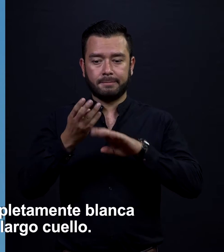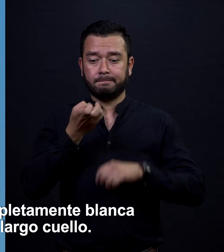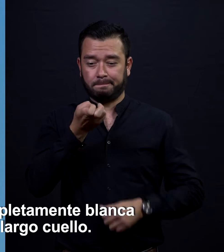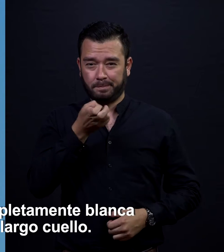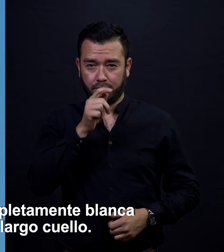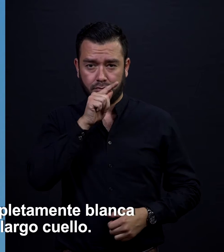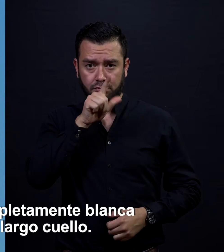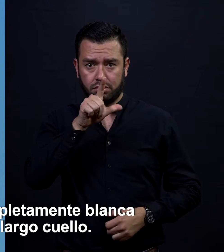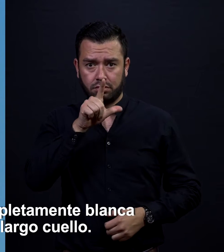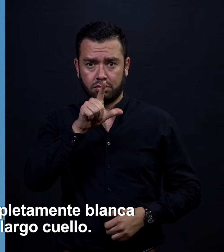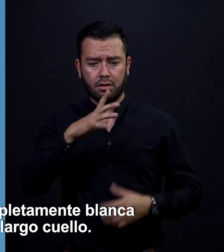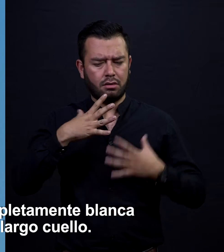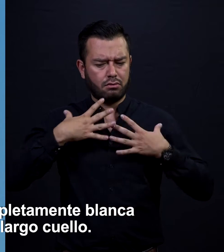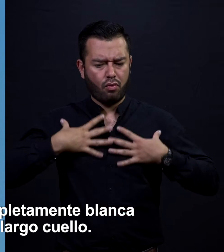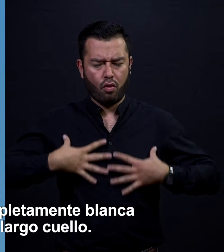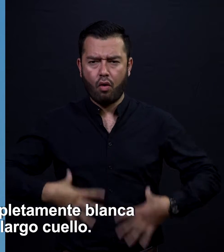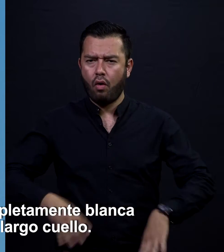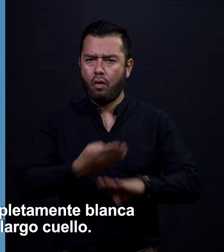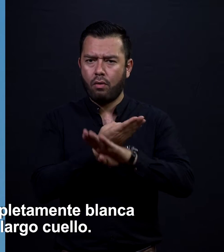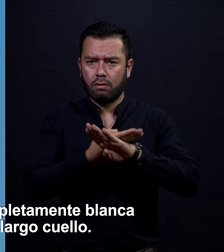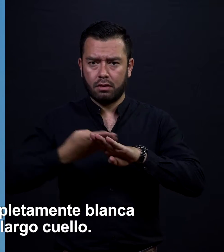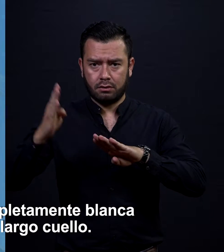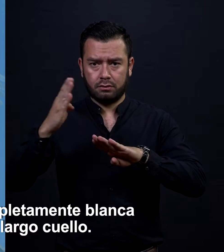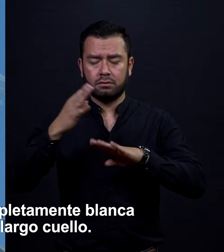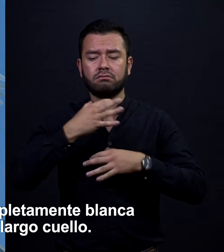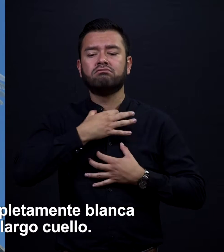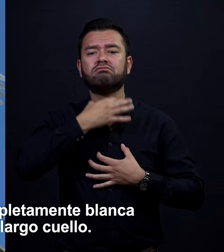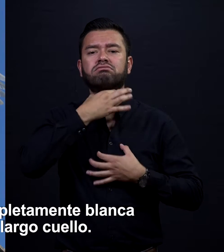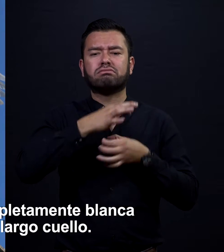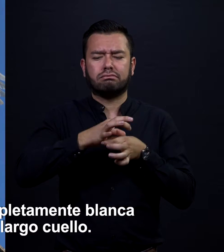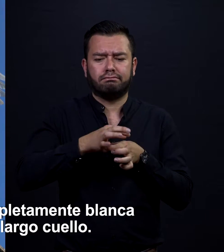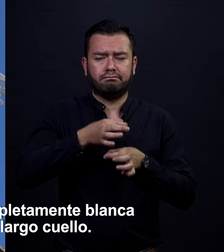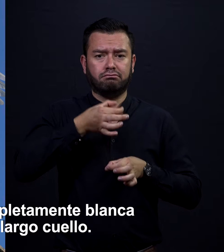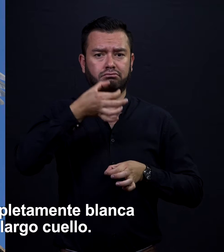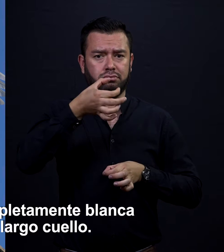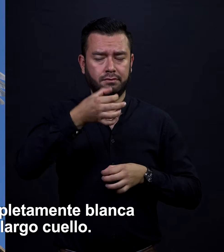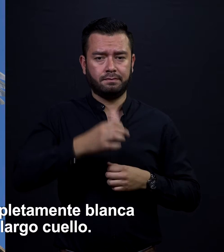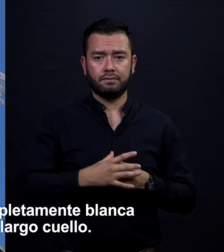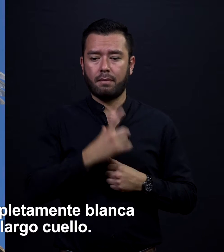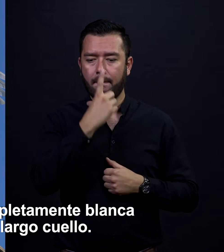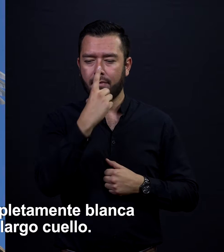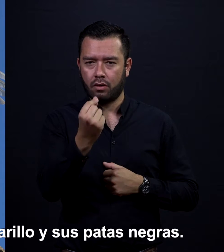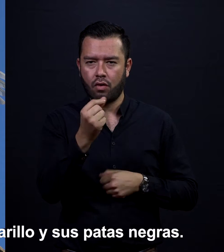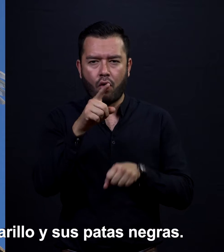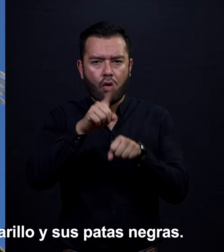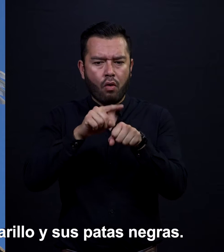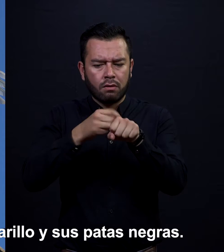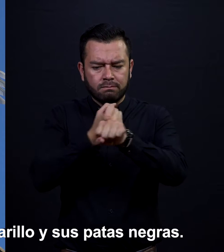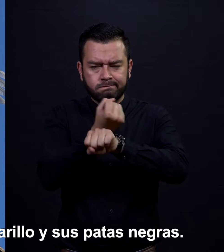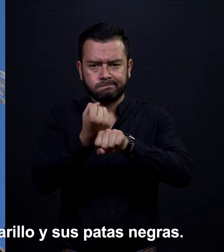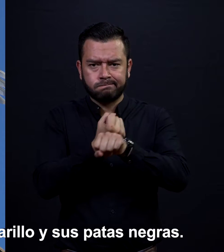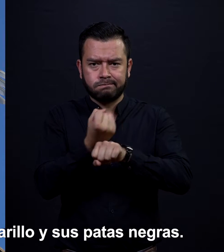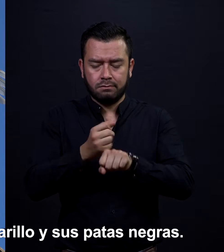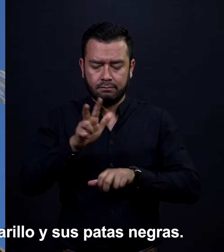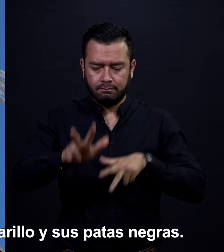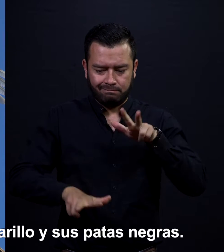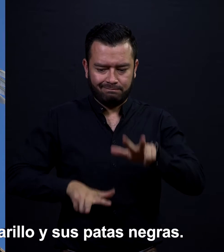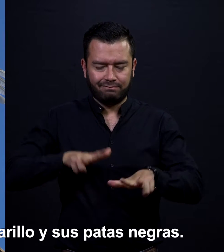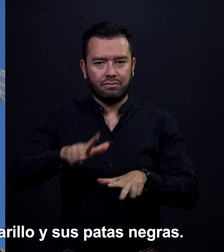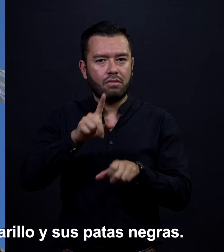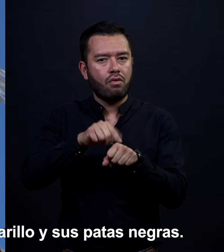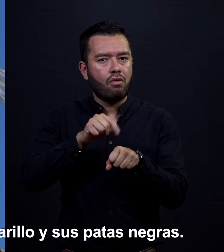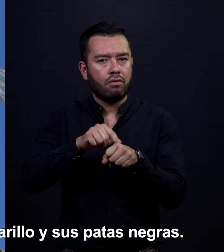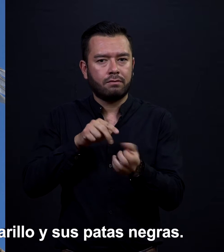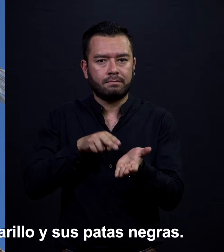Esta ave es completamente blanca y tiene un largo cuello. Su pico es de color amarillo